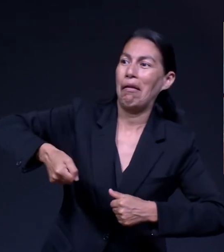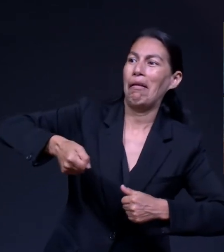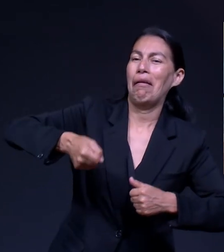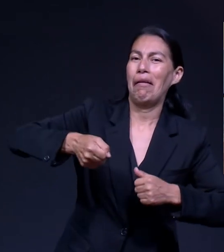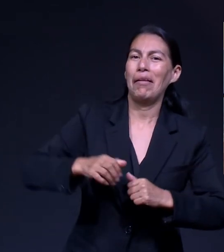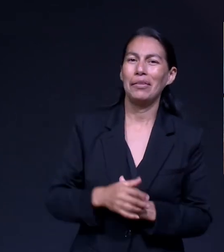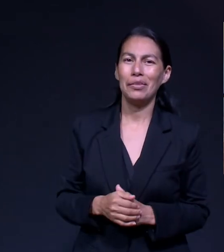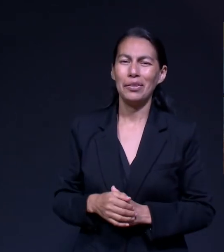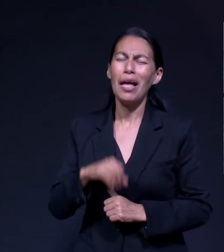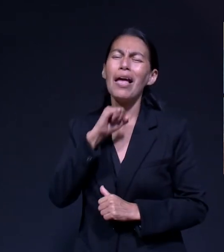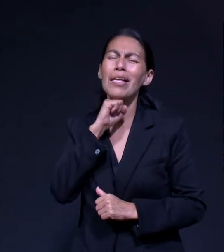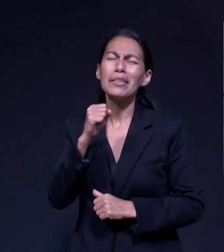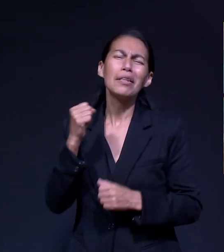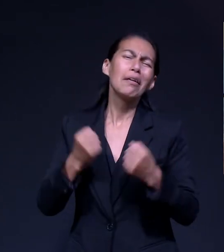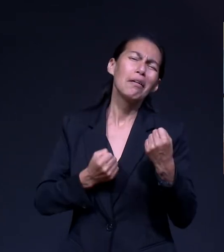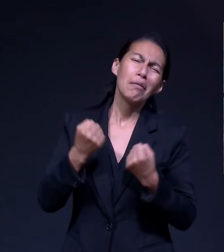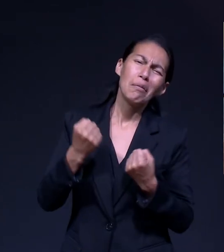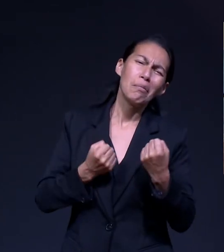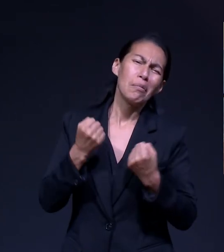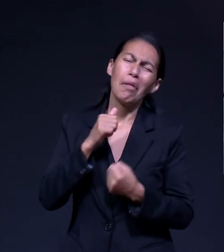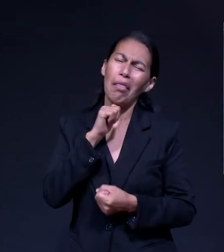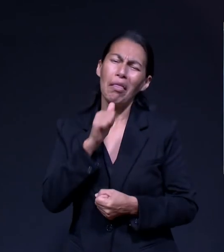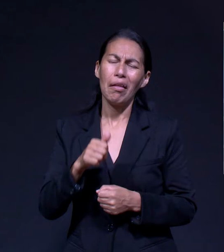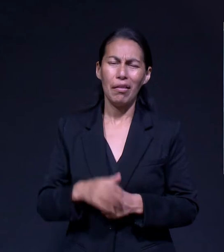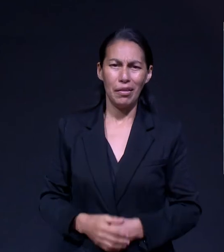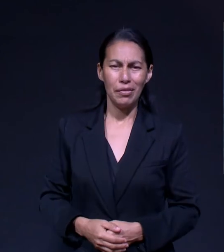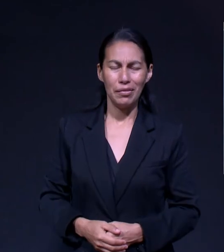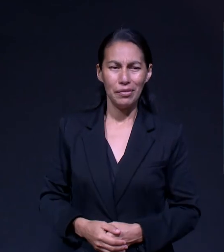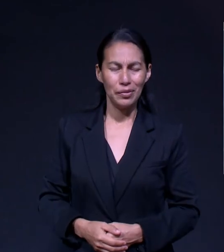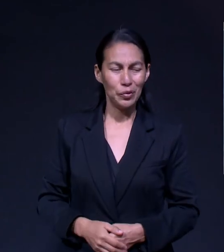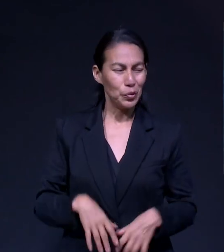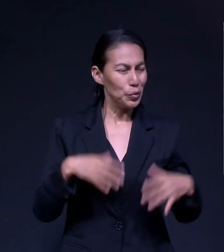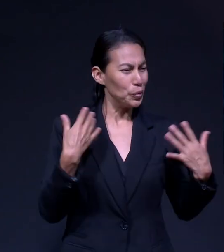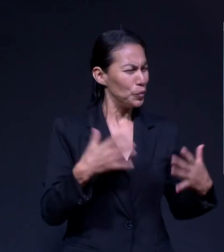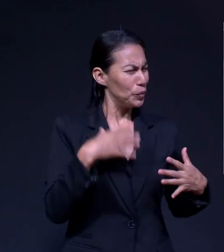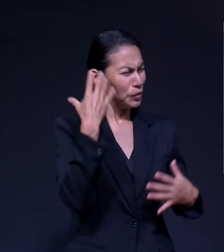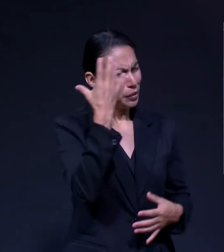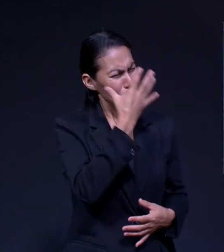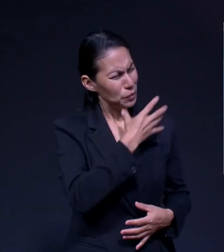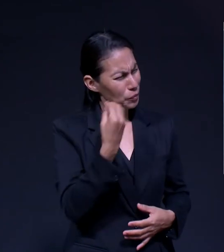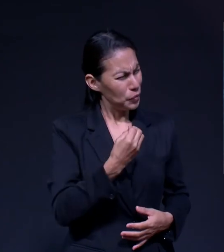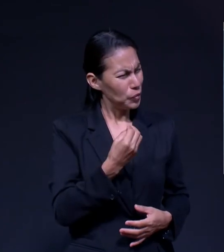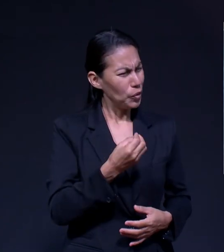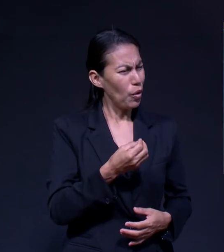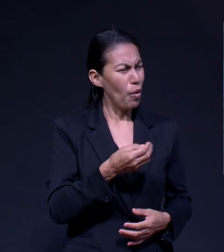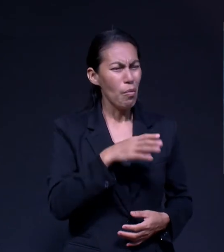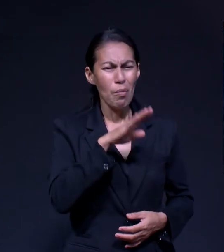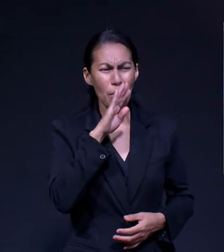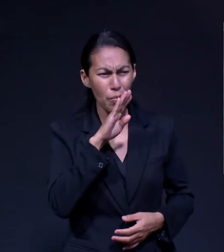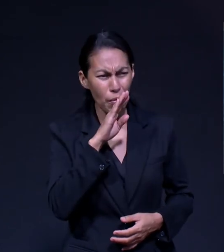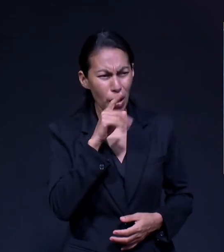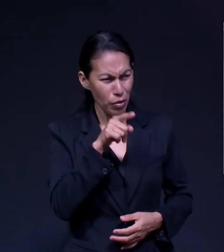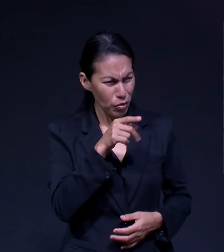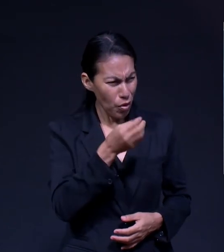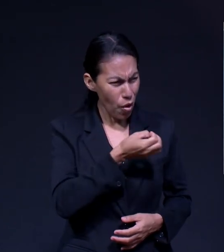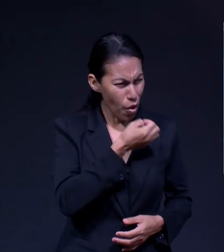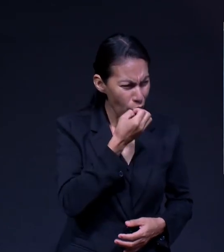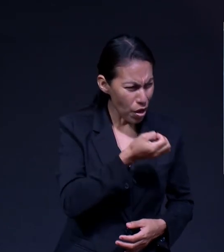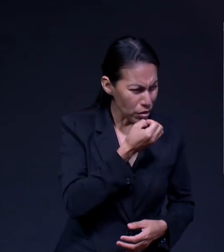Sin necesitar el transporte Que maravilloso O sea La oración de tu madre Se contestó